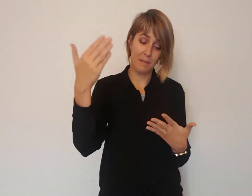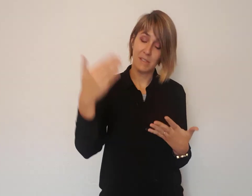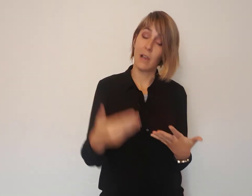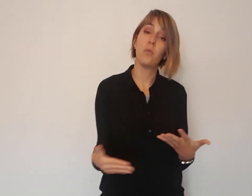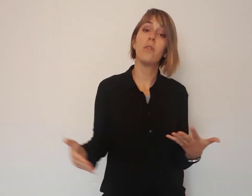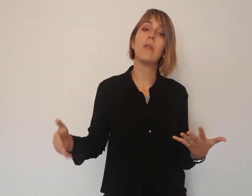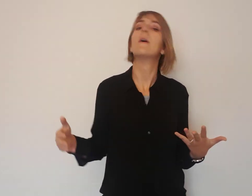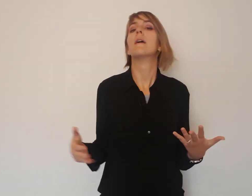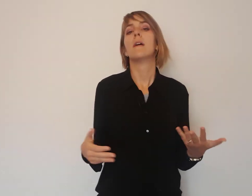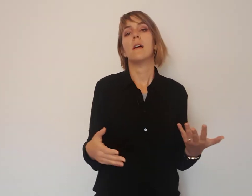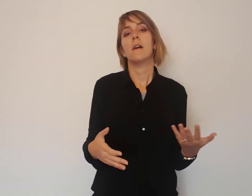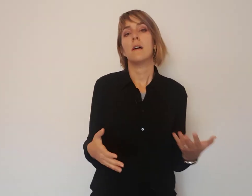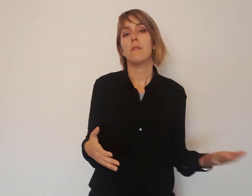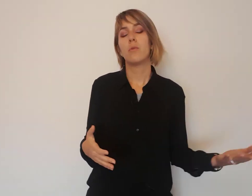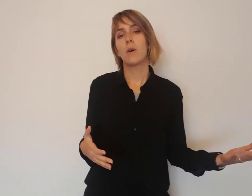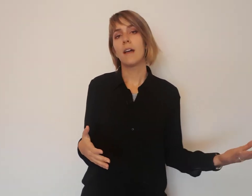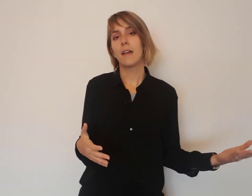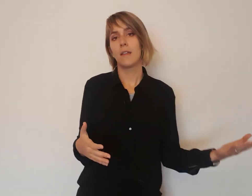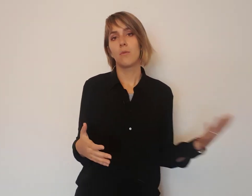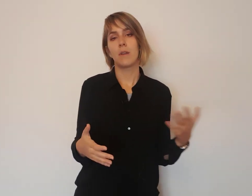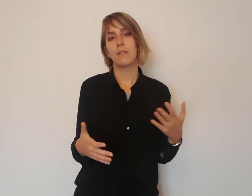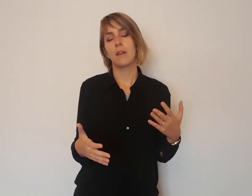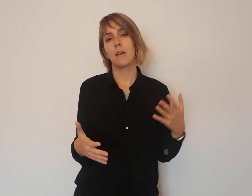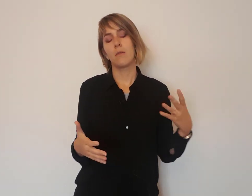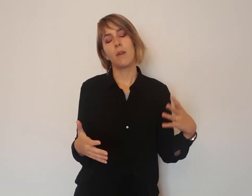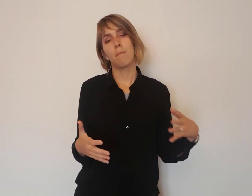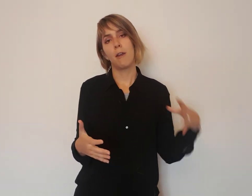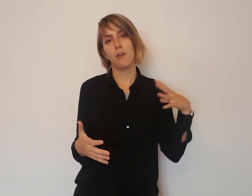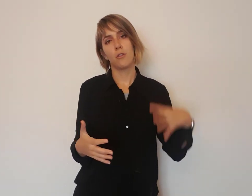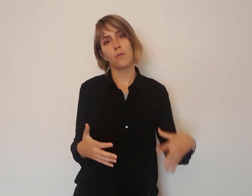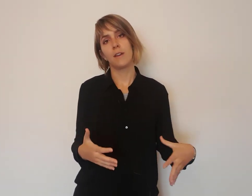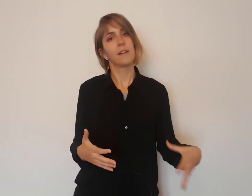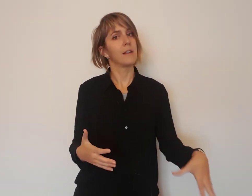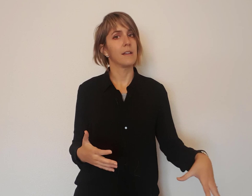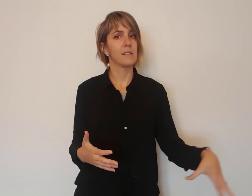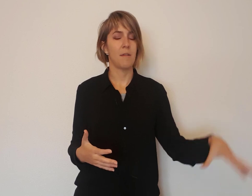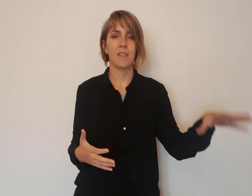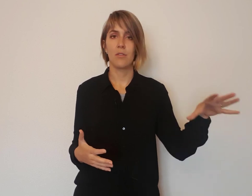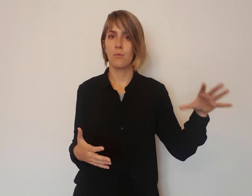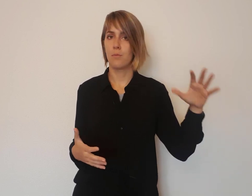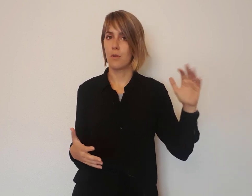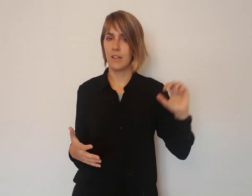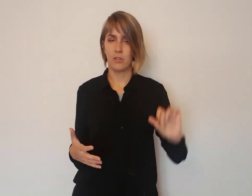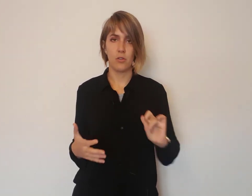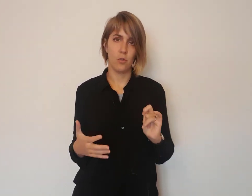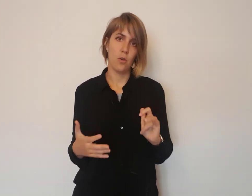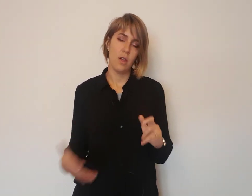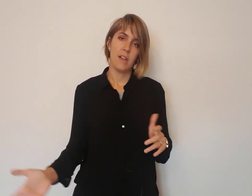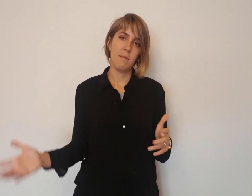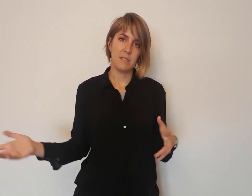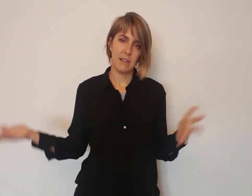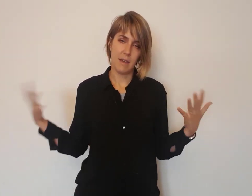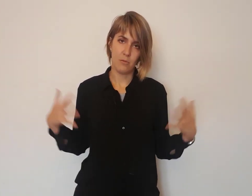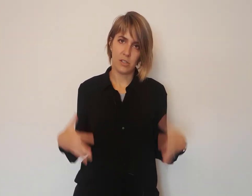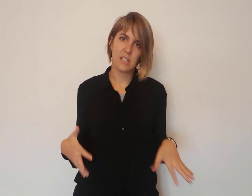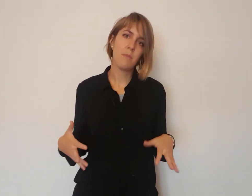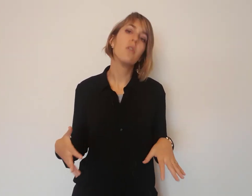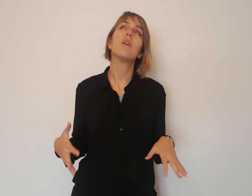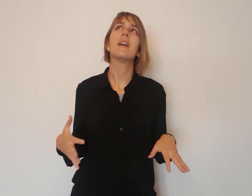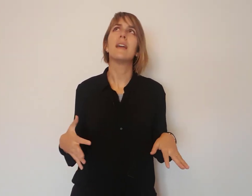de mi salud. Fue durante un periodo en el que estaba haciendo un proyecto que me exigía muchísimo y